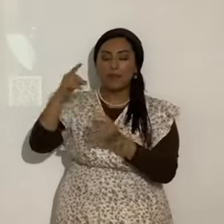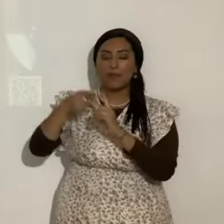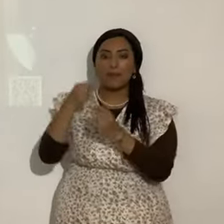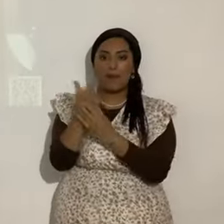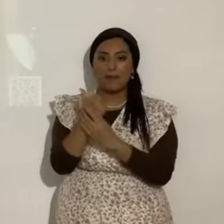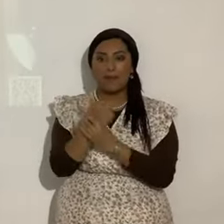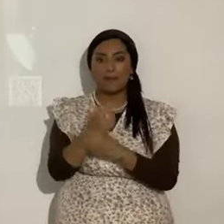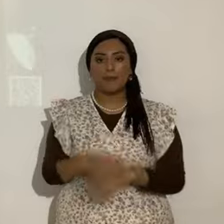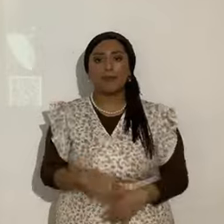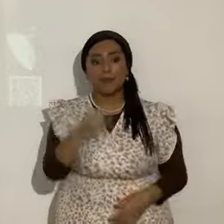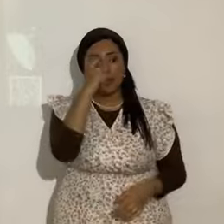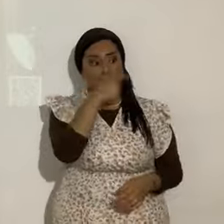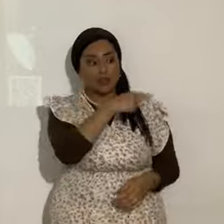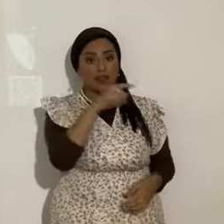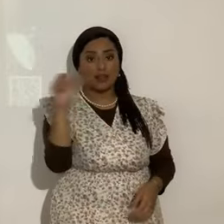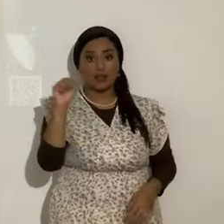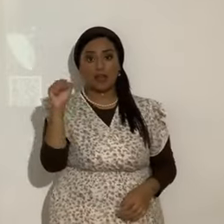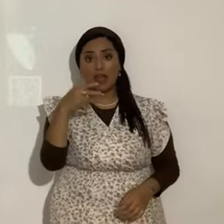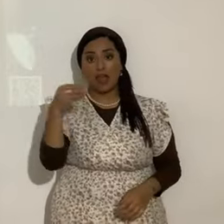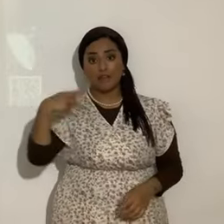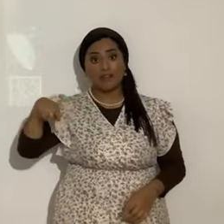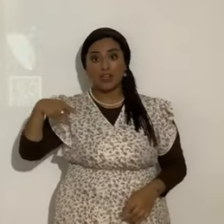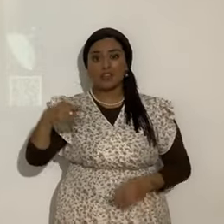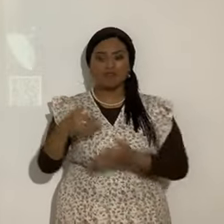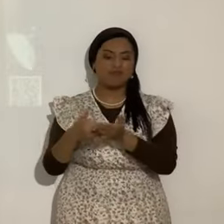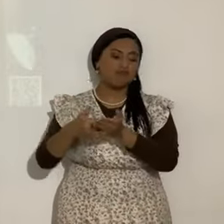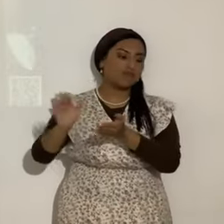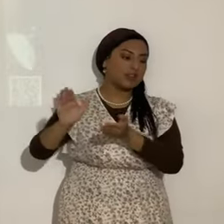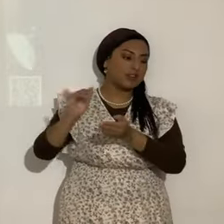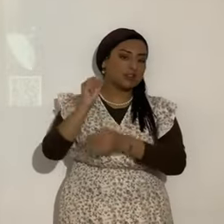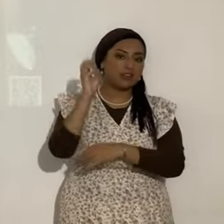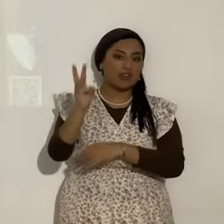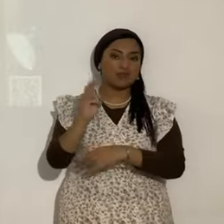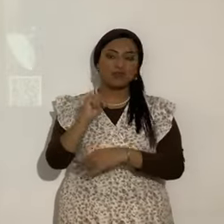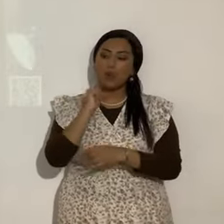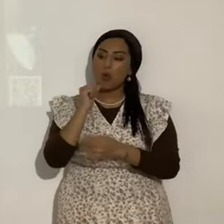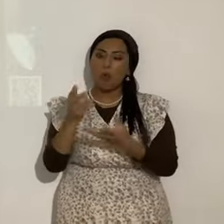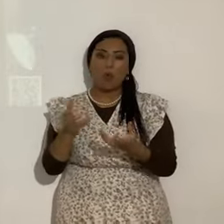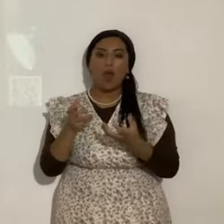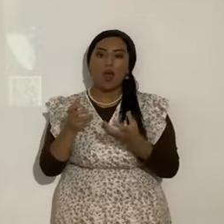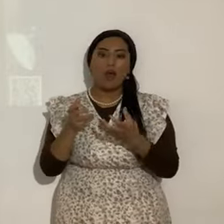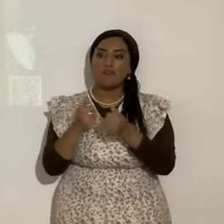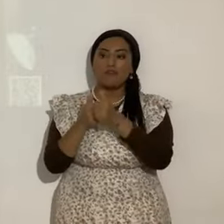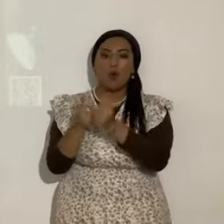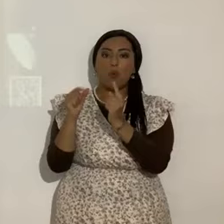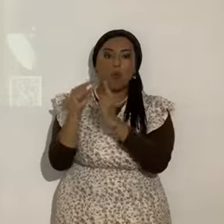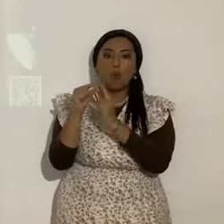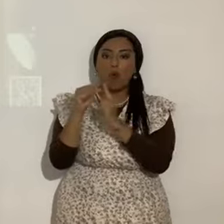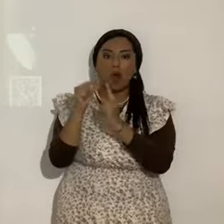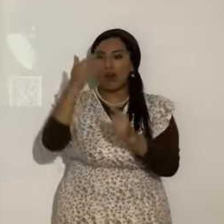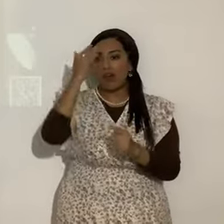porque ellos estaban rechazando el mensaje de Yahshua. la palabra de Yahweh.